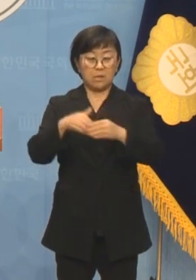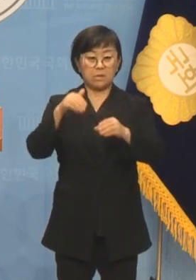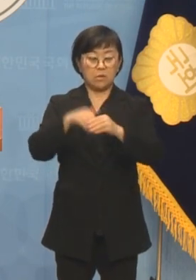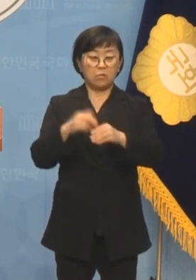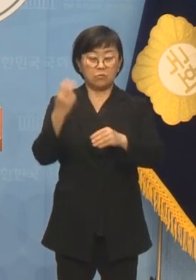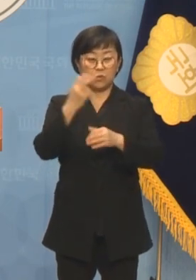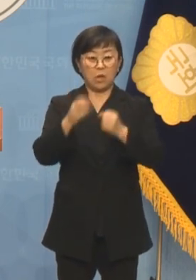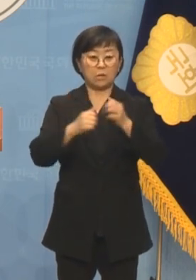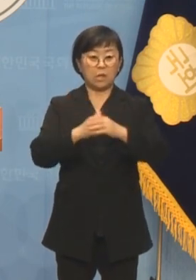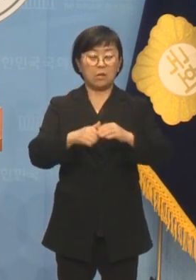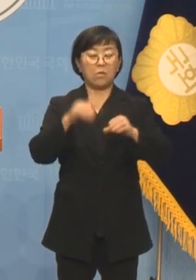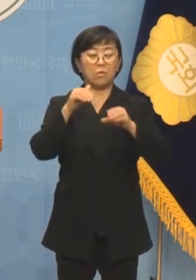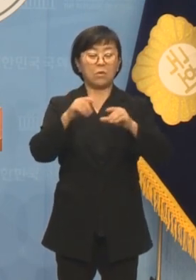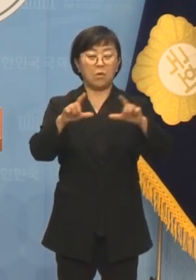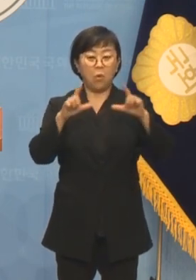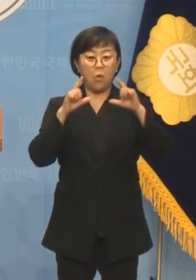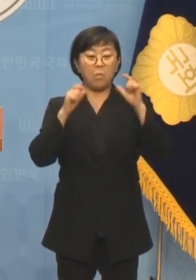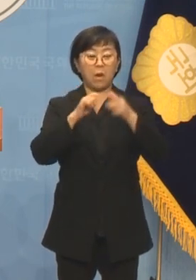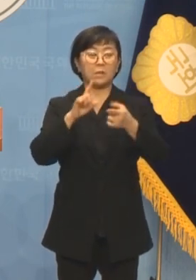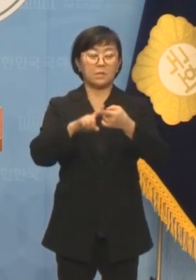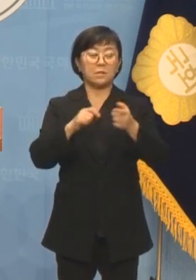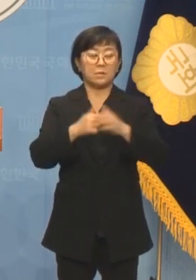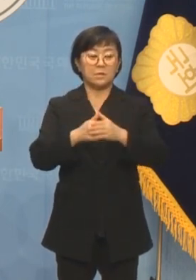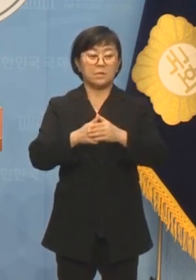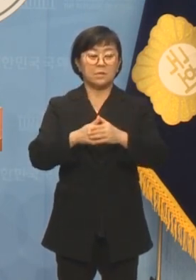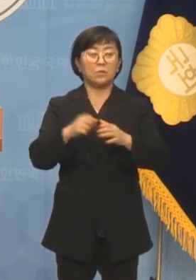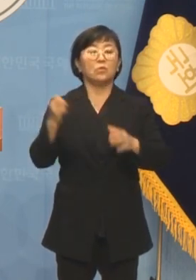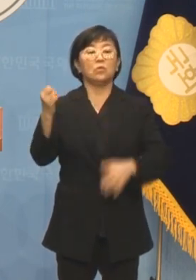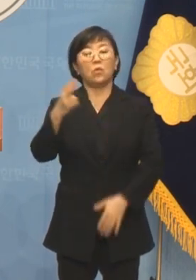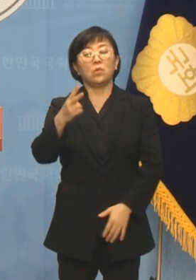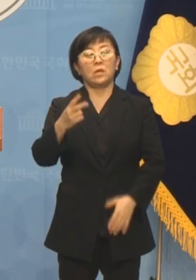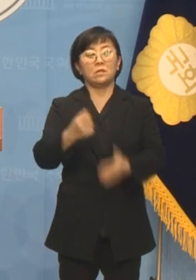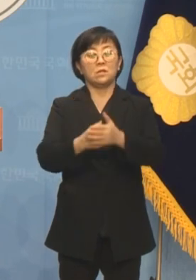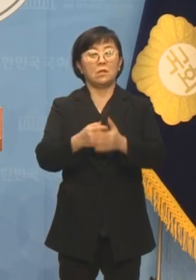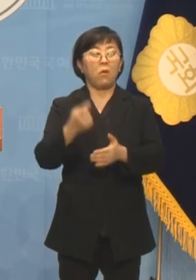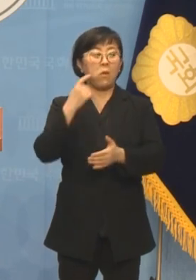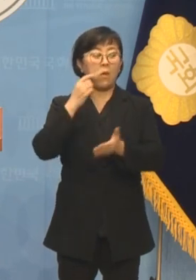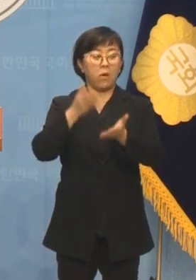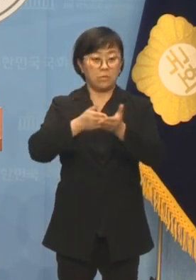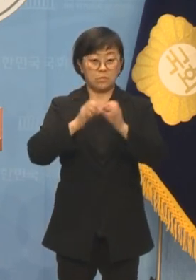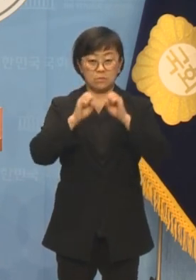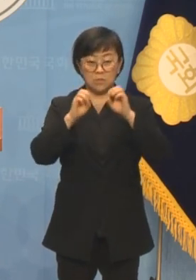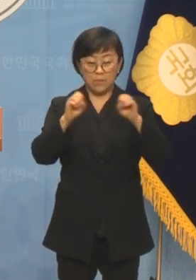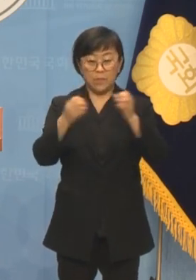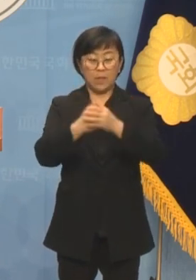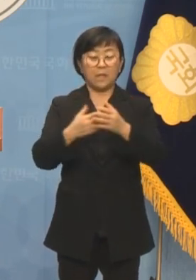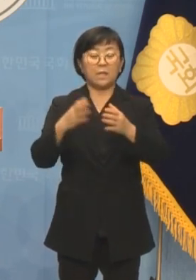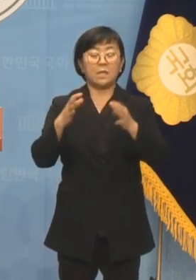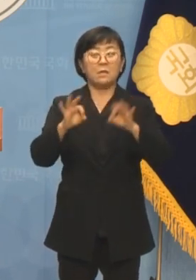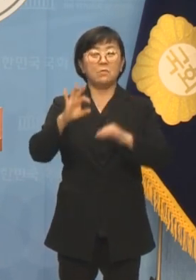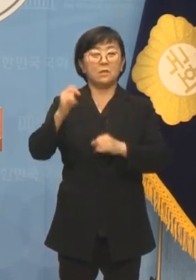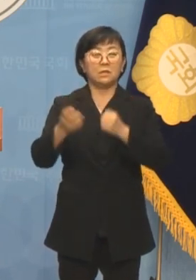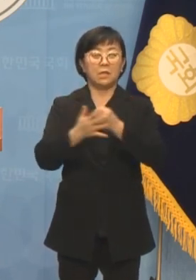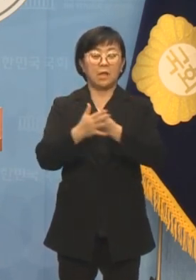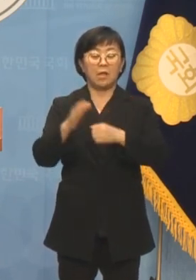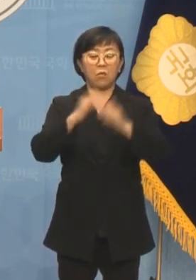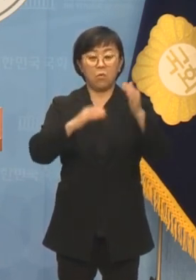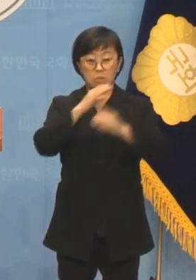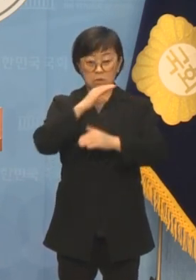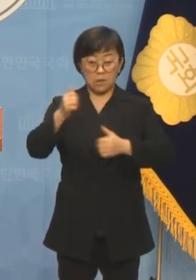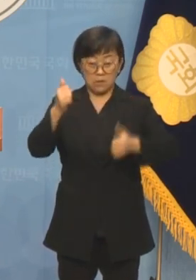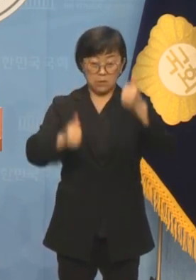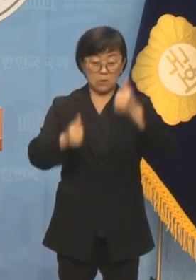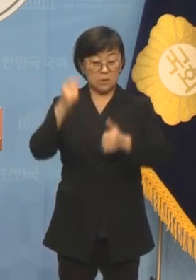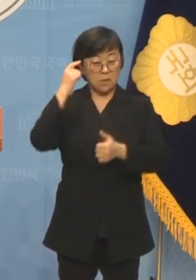선관위의 경고를 받은 지 얼마나 되었다고 또다시 가짜뉴스를 퍼뜨리다니 김은혜 후보는 공정하게 경쟁할